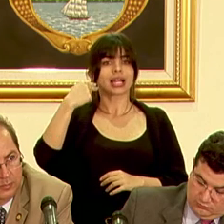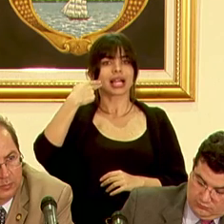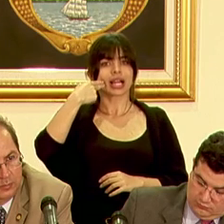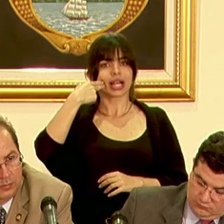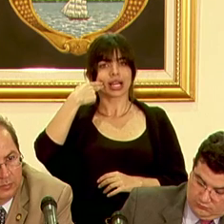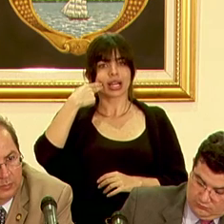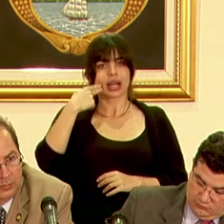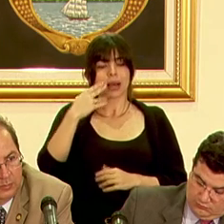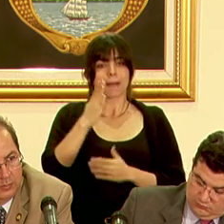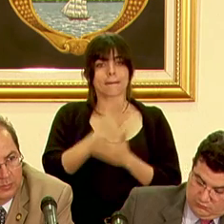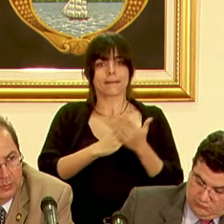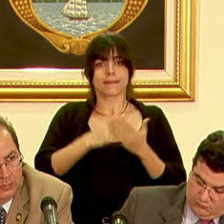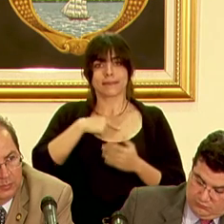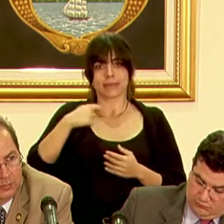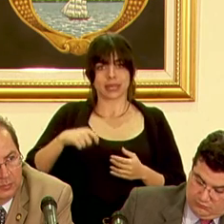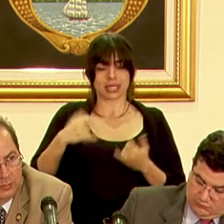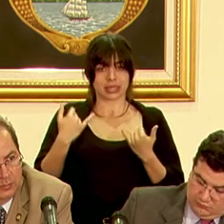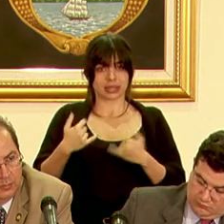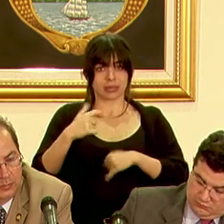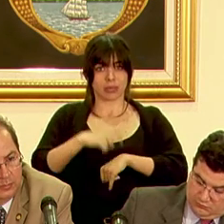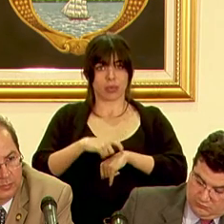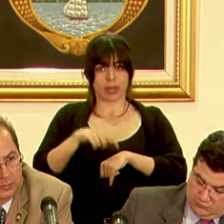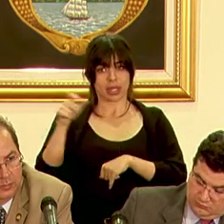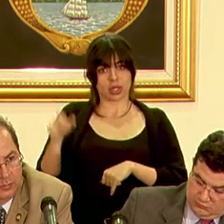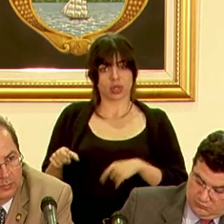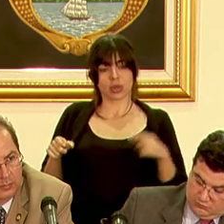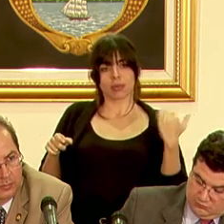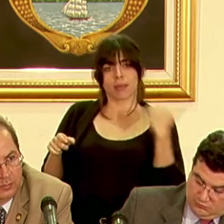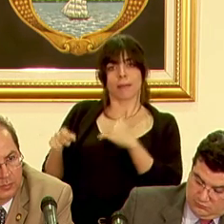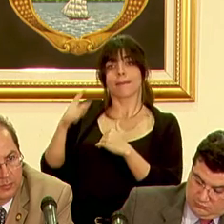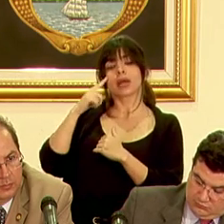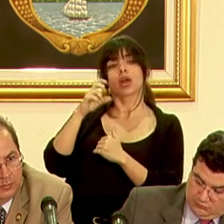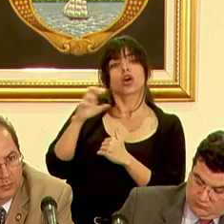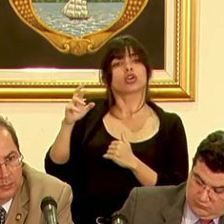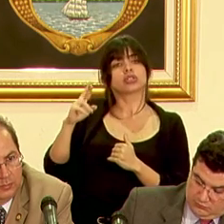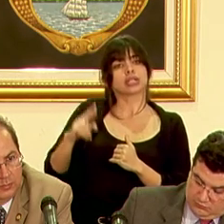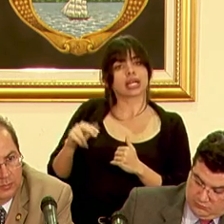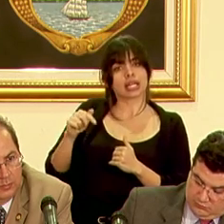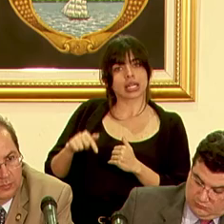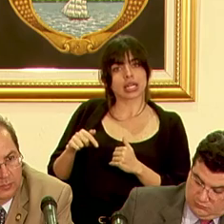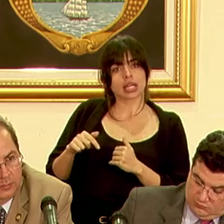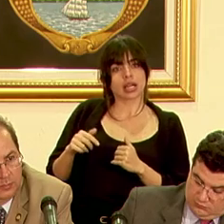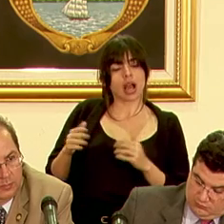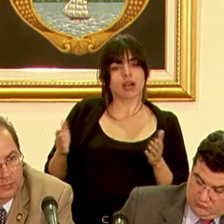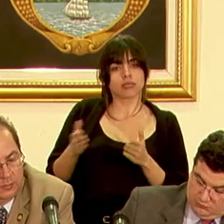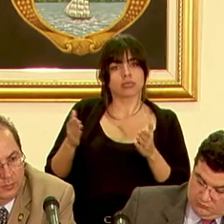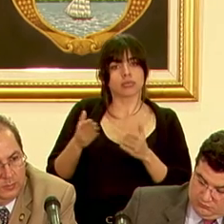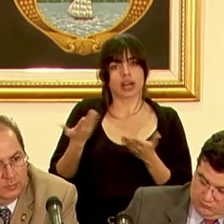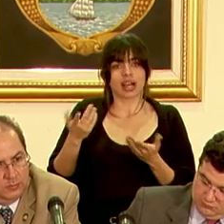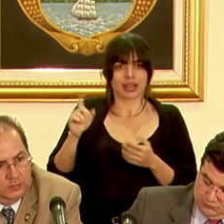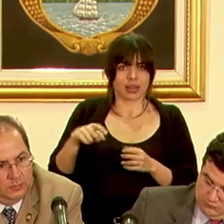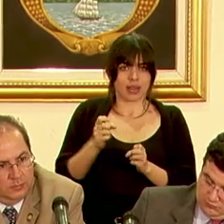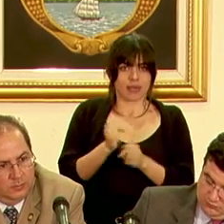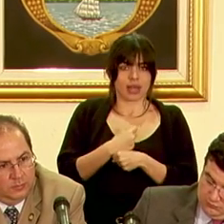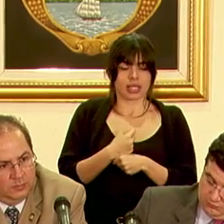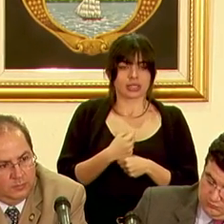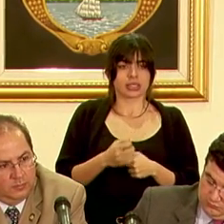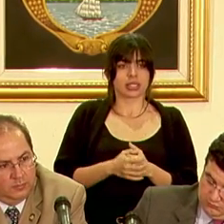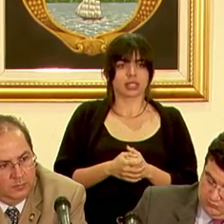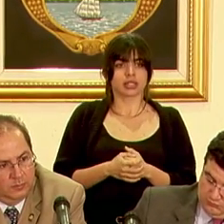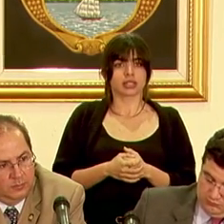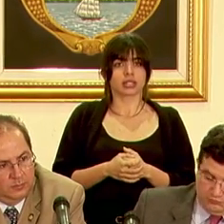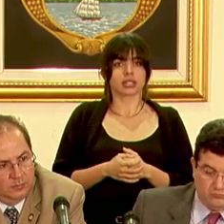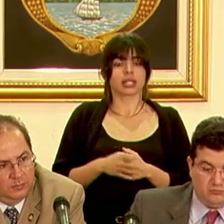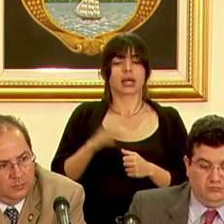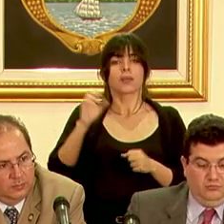condición de presidente en ejercicio para que Costa Rica movilice lo que haya que movilizar y